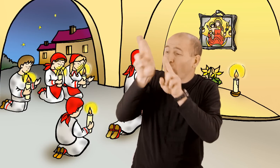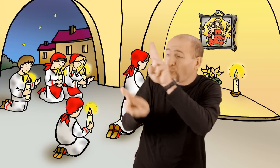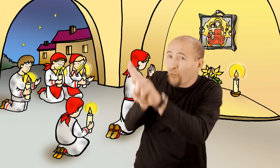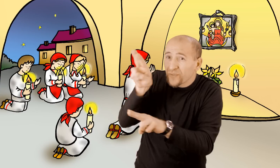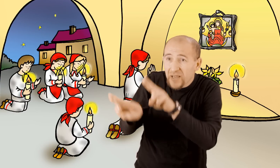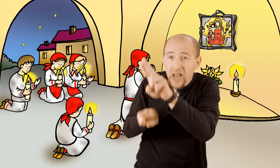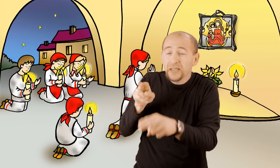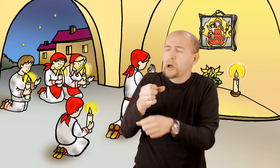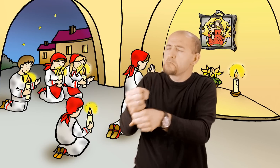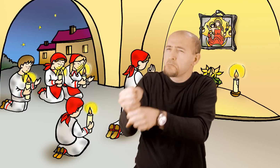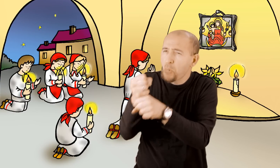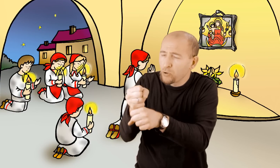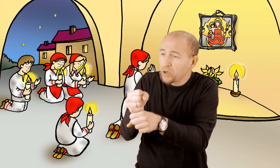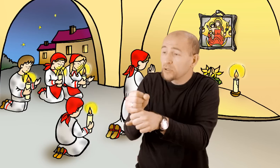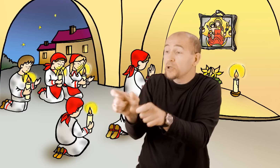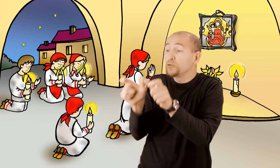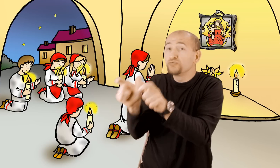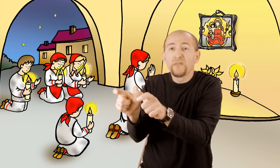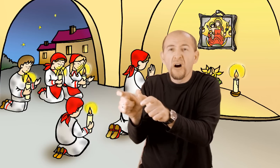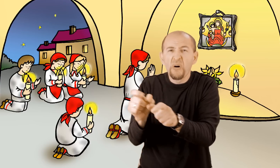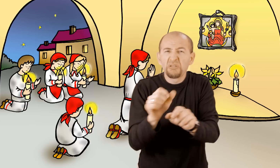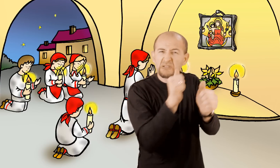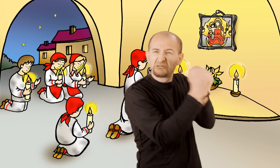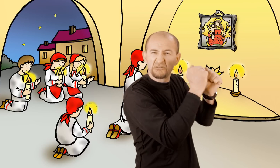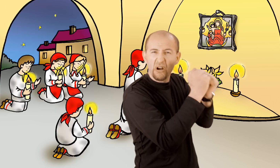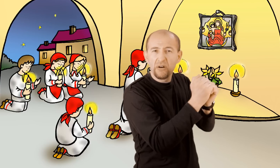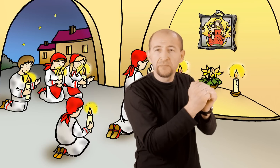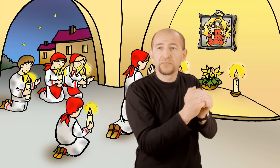Dragi dok u njemu bude roda hrvatskoga.